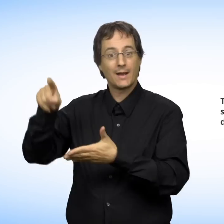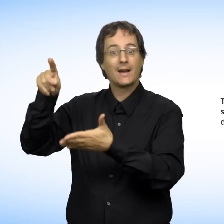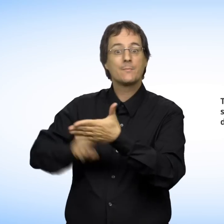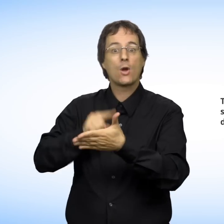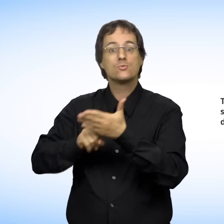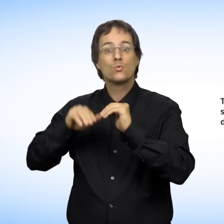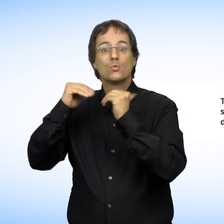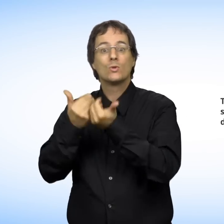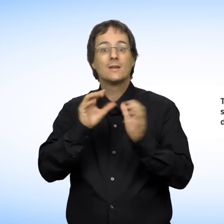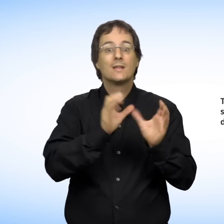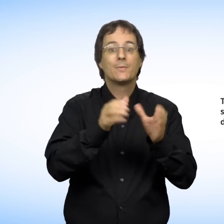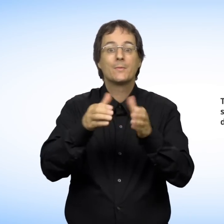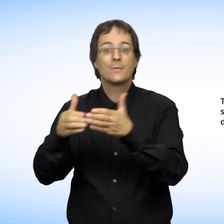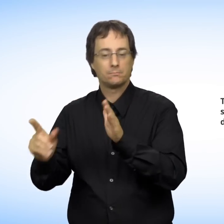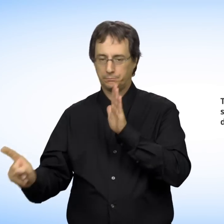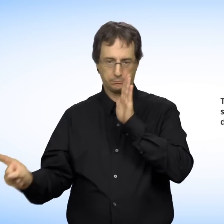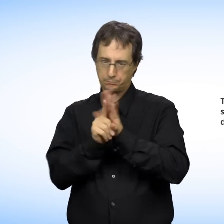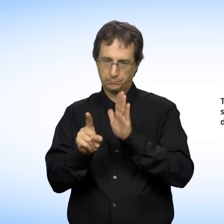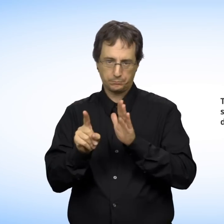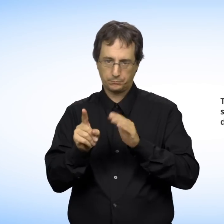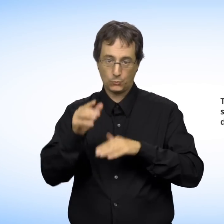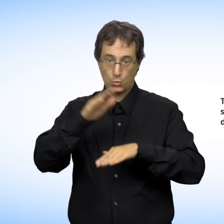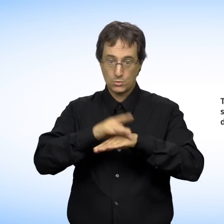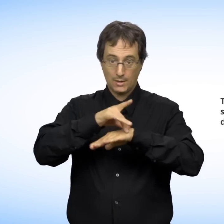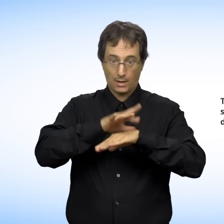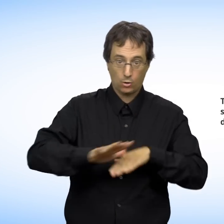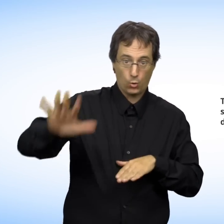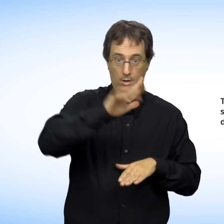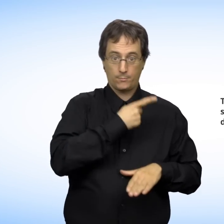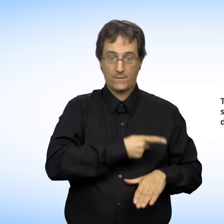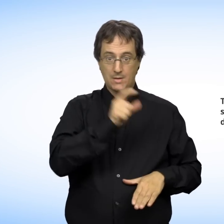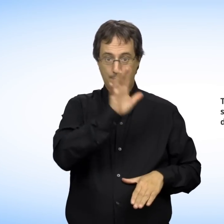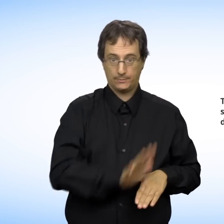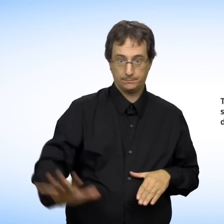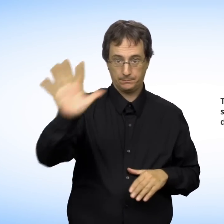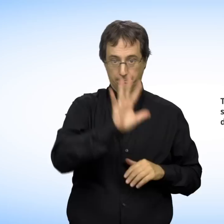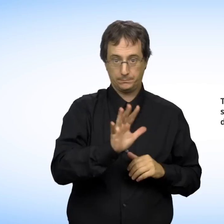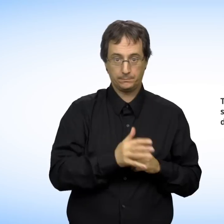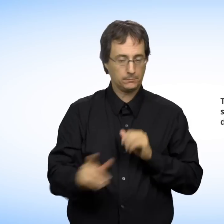la Charte des droits et libertés de la personne et donc interdits sur le territoire québécois.